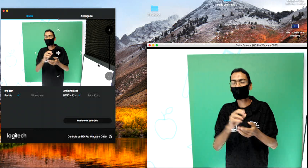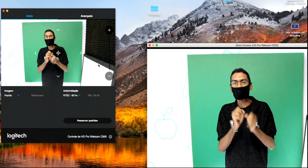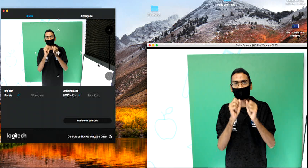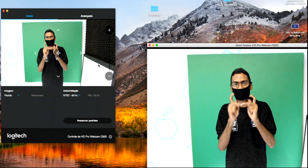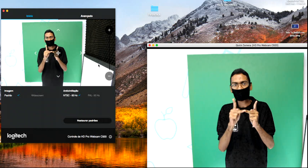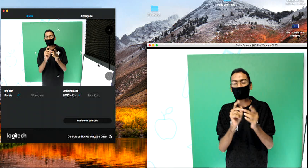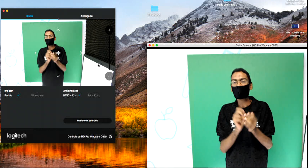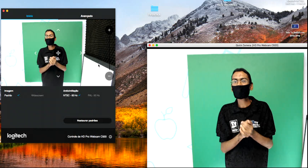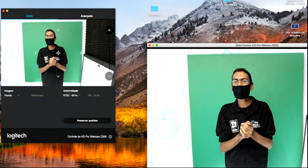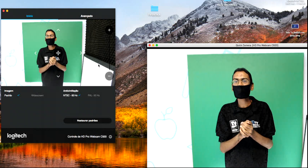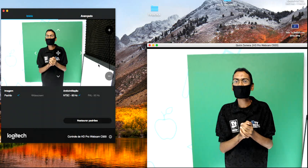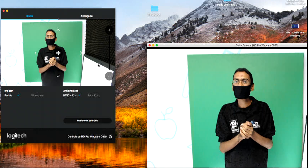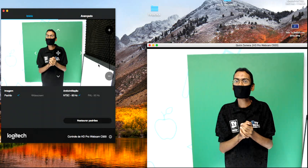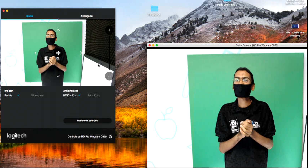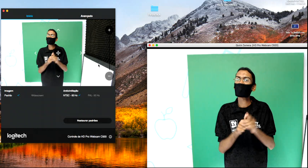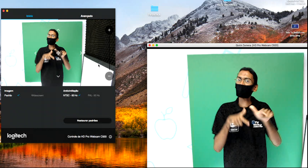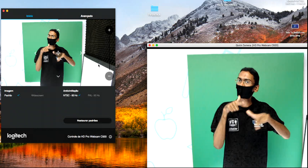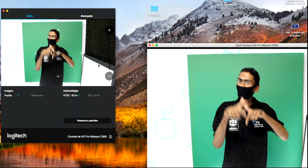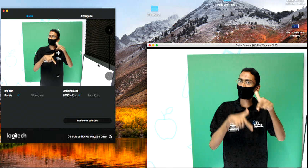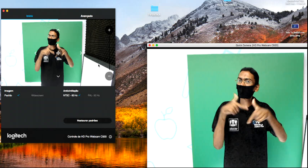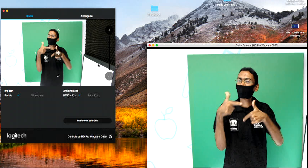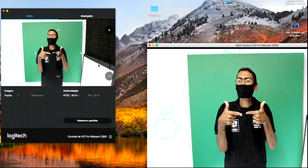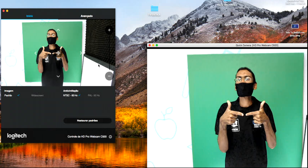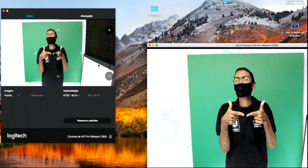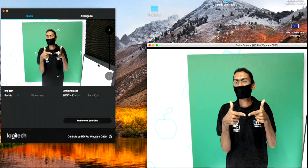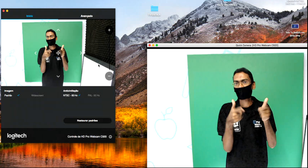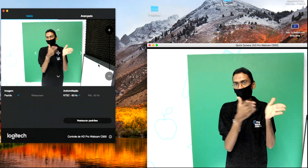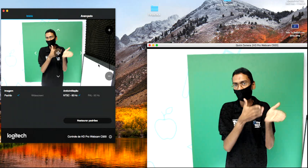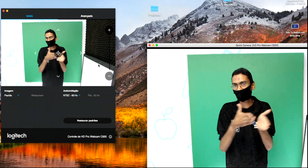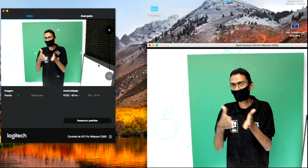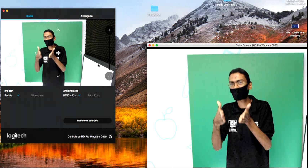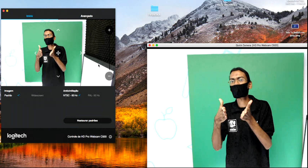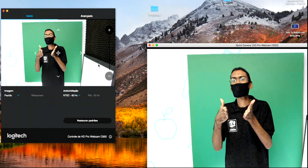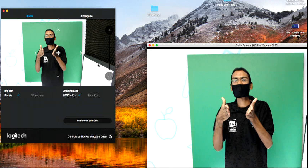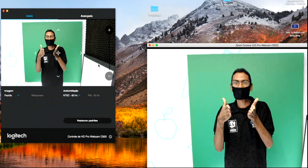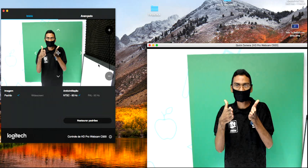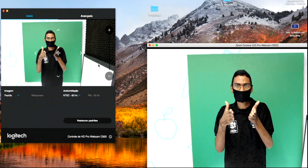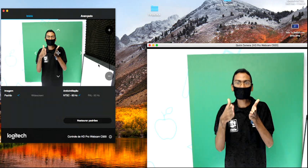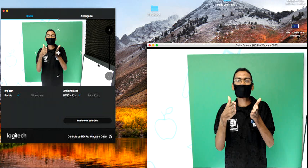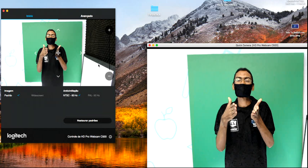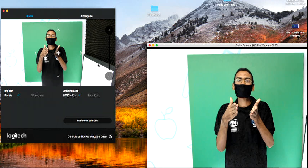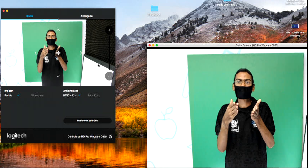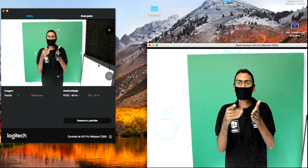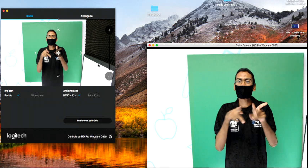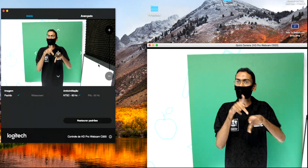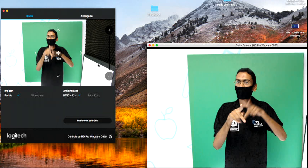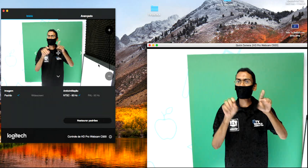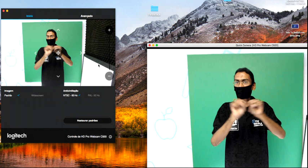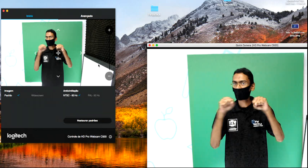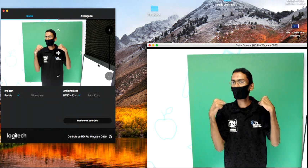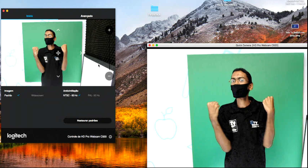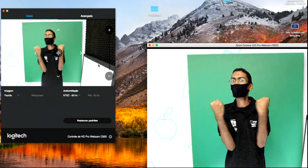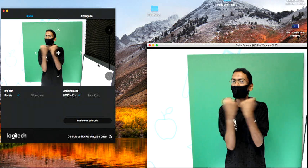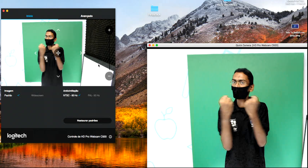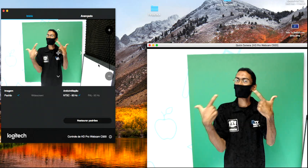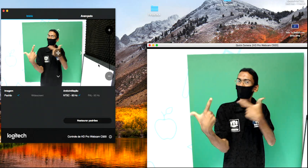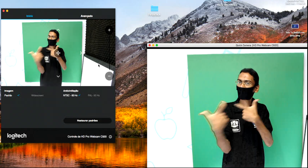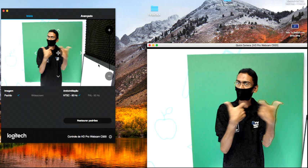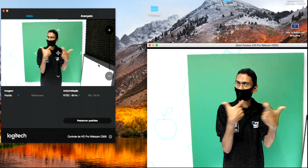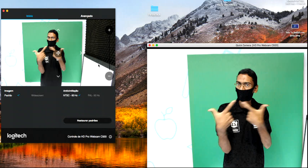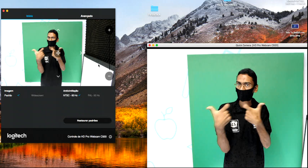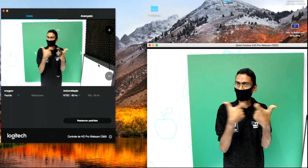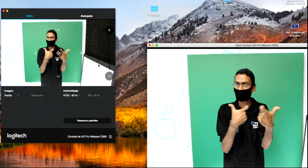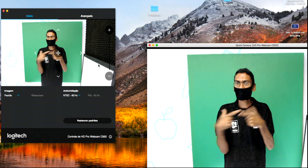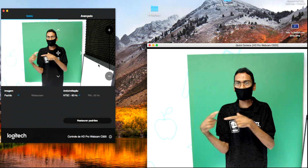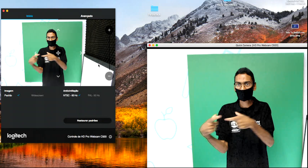A Antiguidade, portanto, é o período das grandes civilizações, mas também foi um momento de conflitos e guerras de expansão.